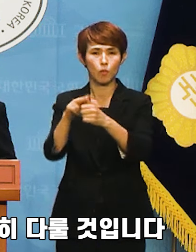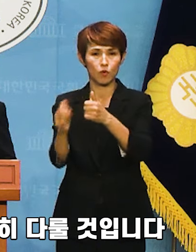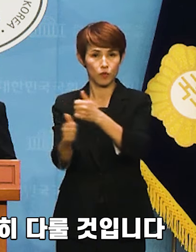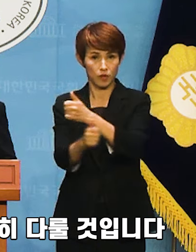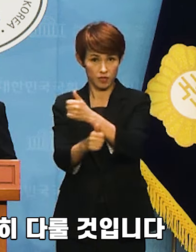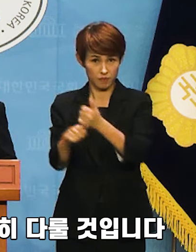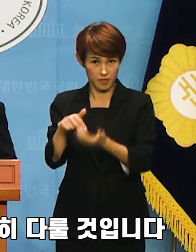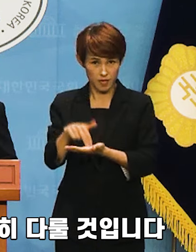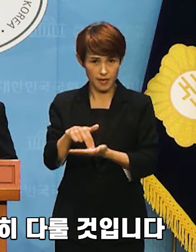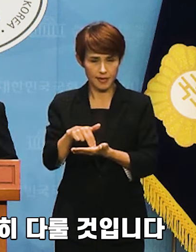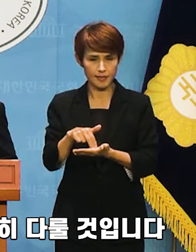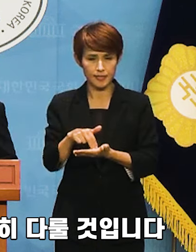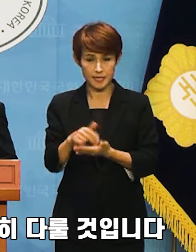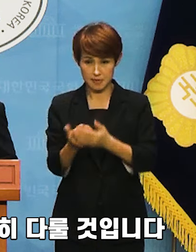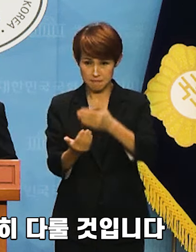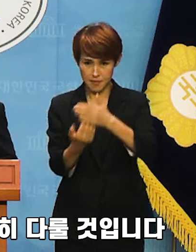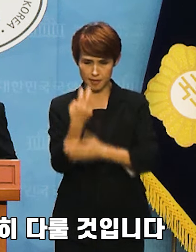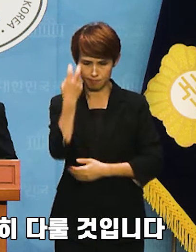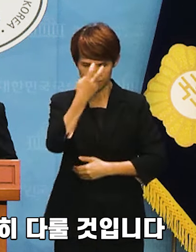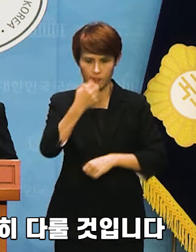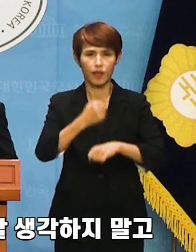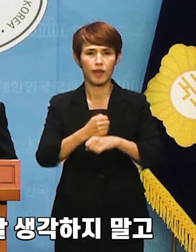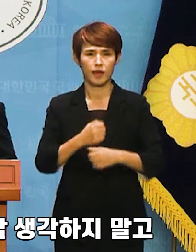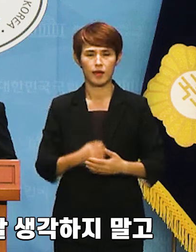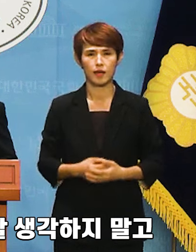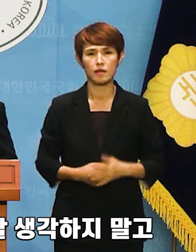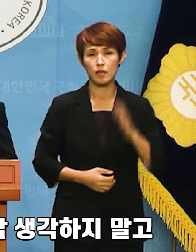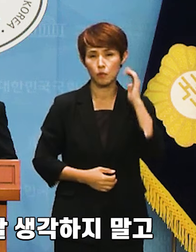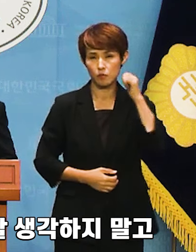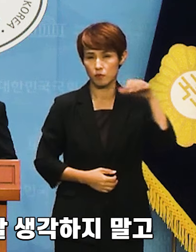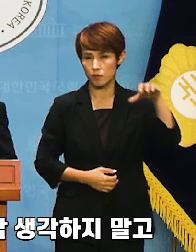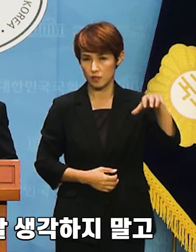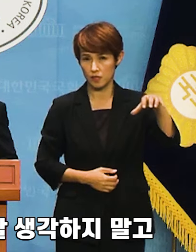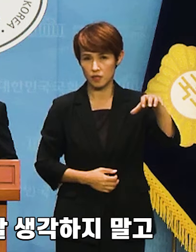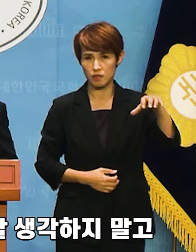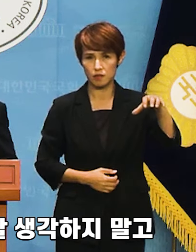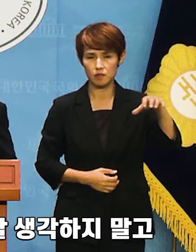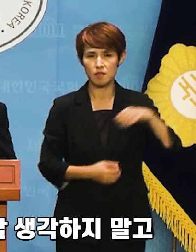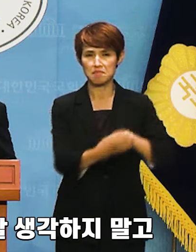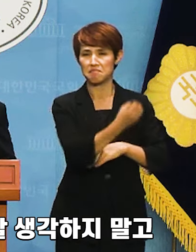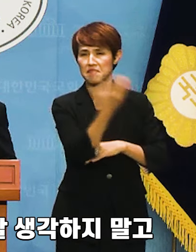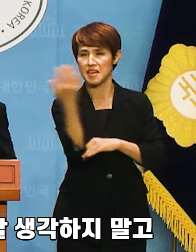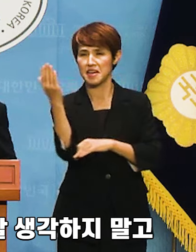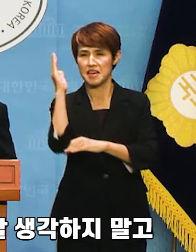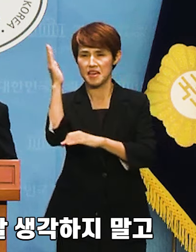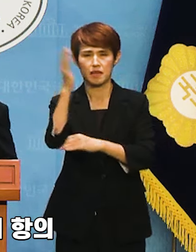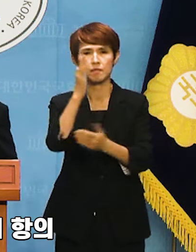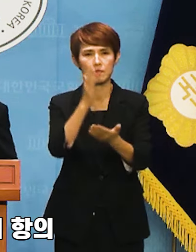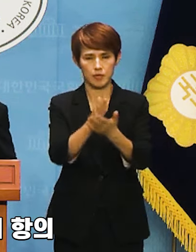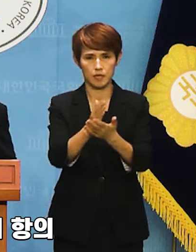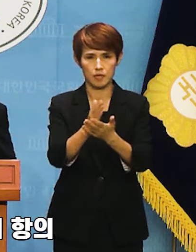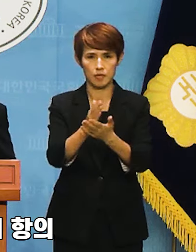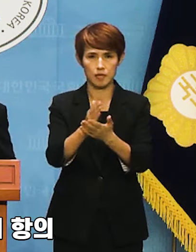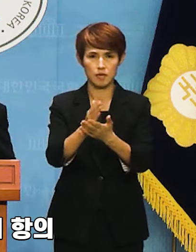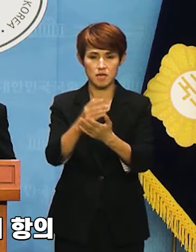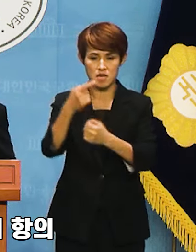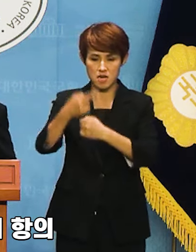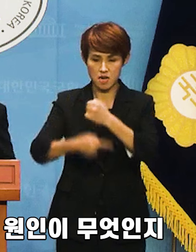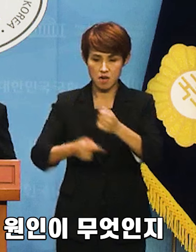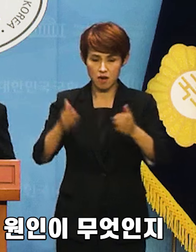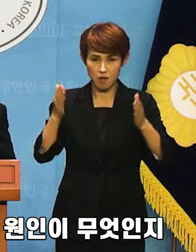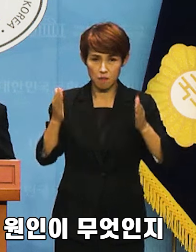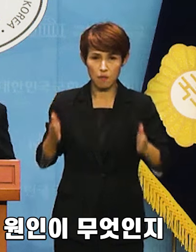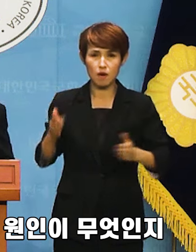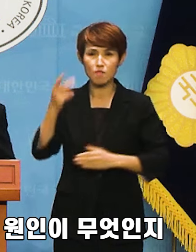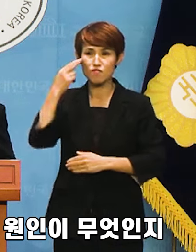이 사건을 철저히 다룰 것입니다. 대통령실은 언론플레이할 생각하지 말고 1년 만에 20개